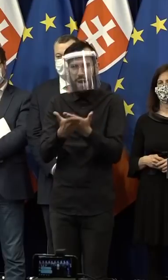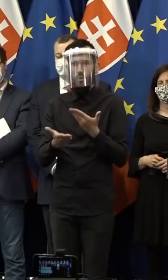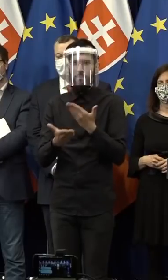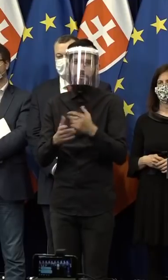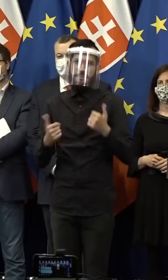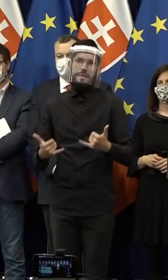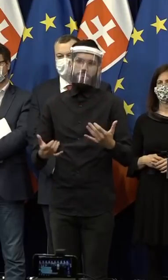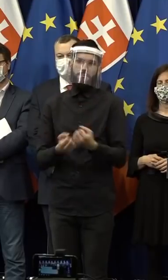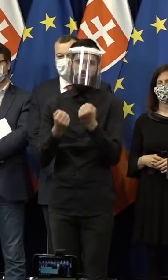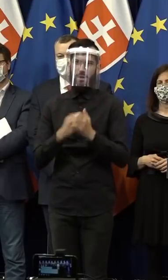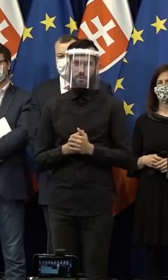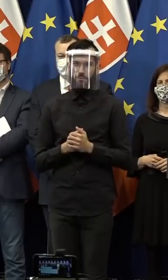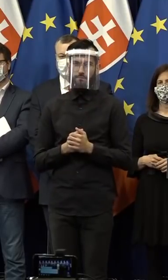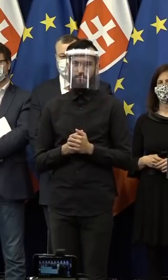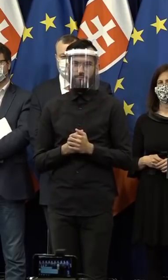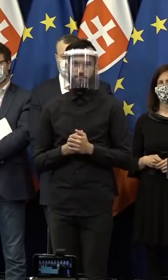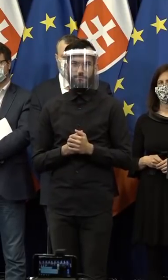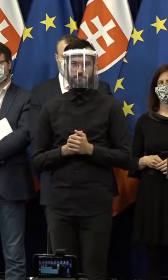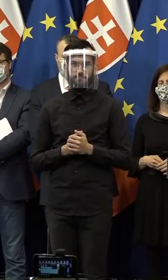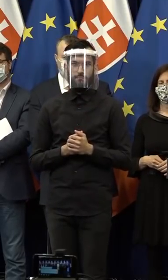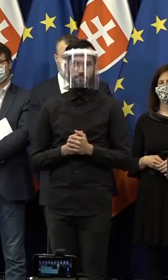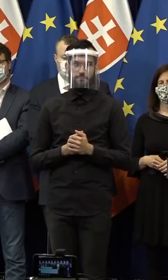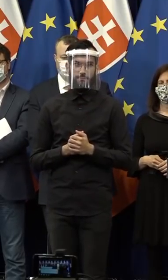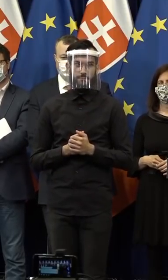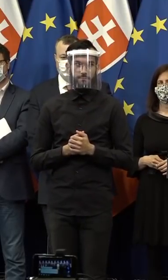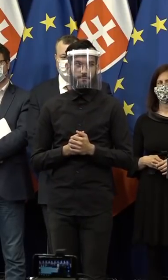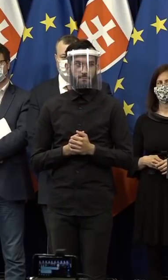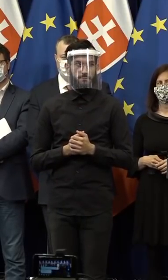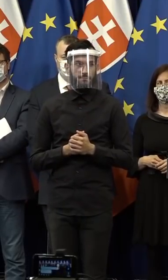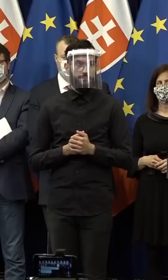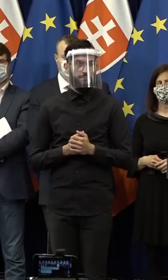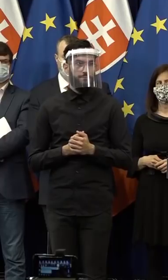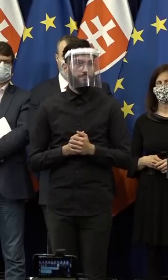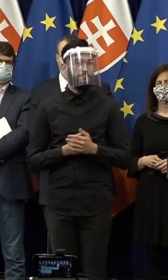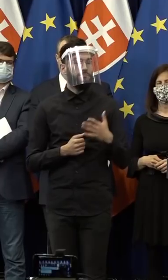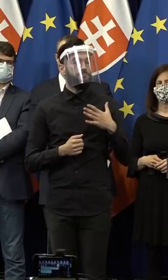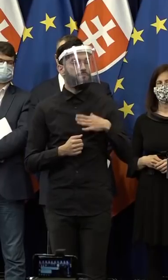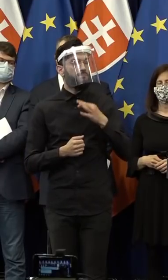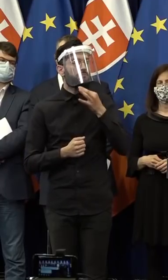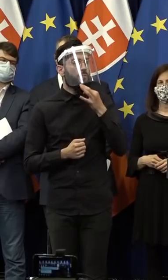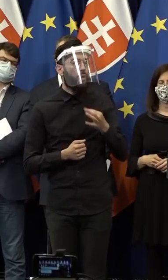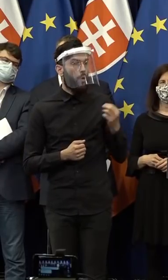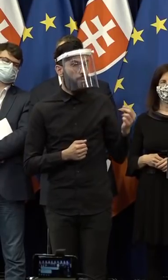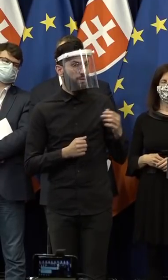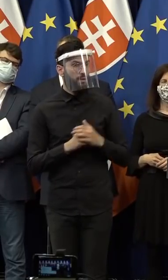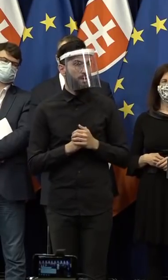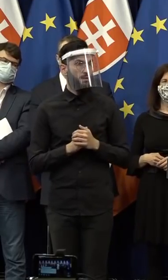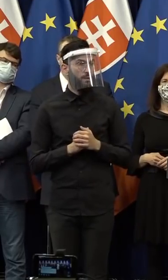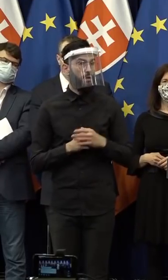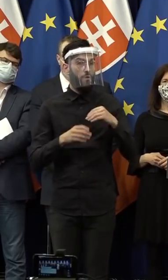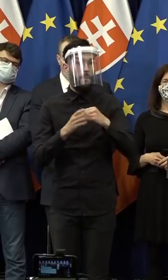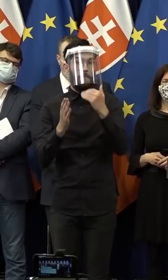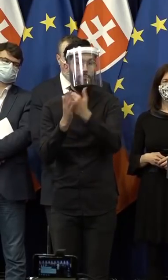Ďakujeme. RTV, Slovenský rozhlas. Baránek, Radiožurnál, prosím vás, bude zohľadňovať programové